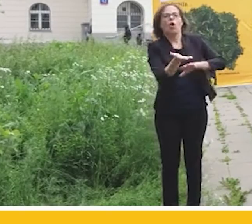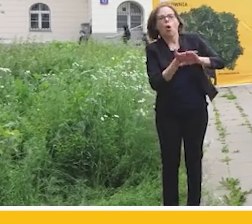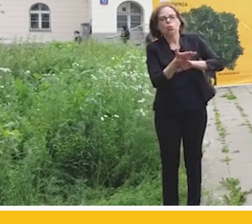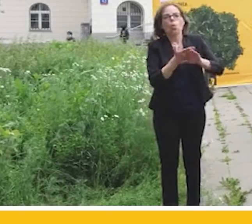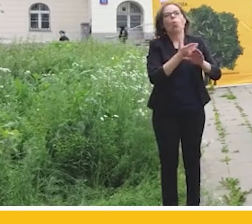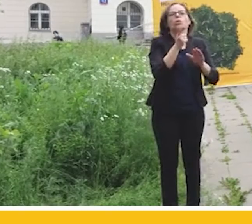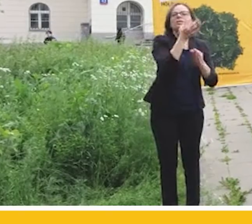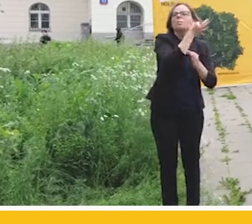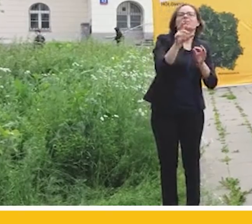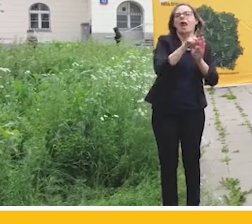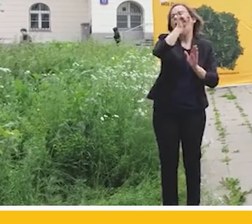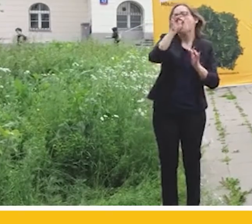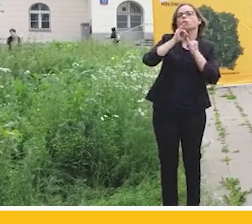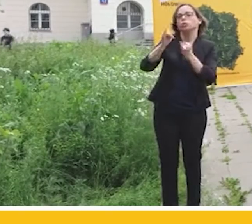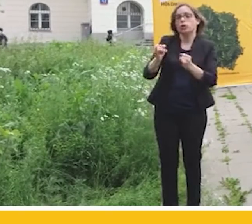Ja nie potrzebuję.